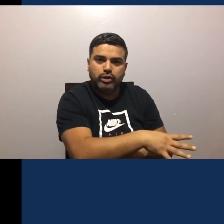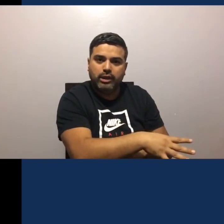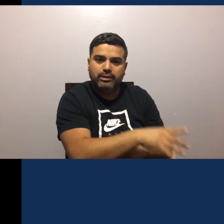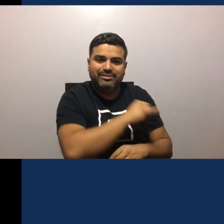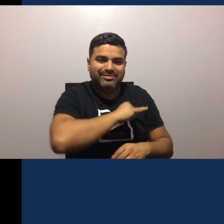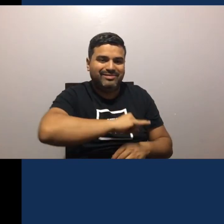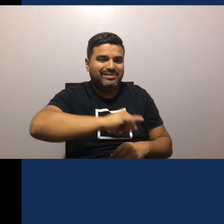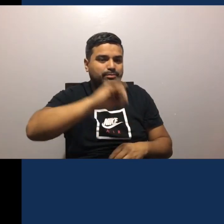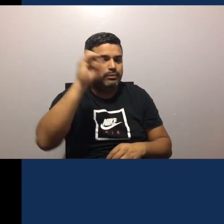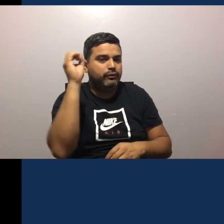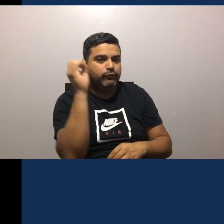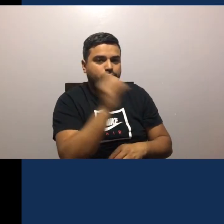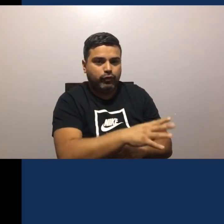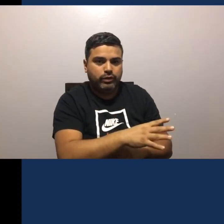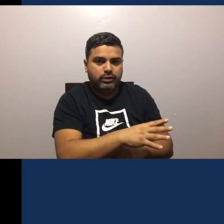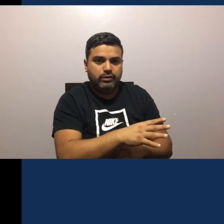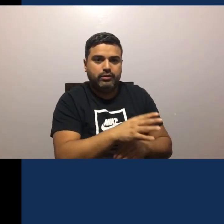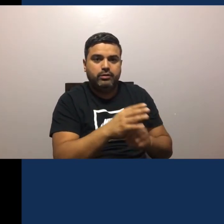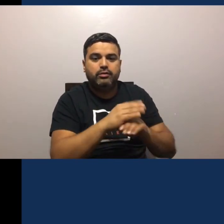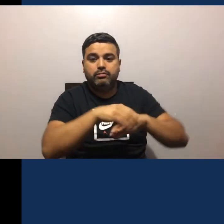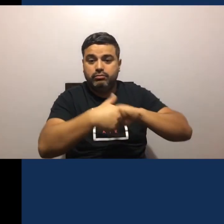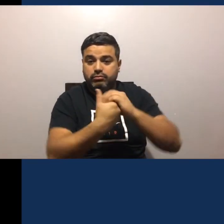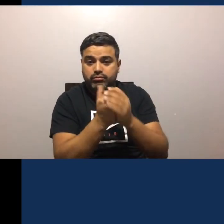Y después de esto Te lavas las manos